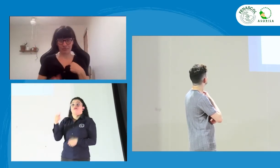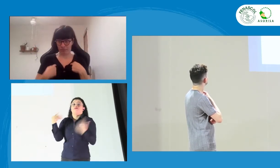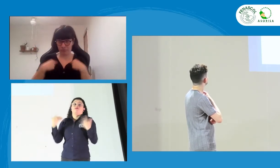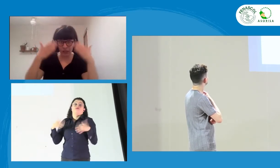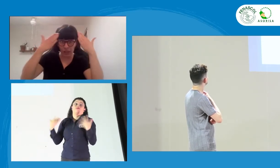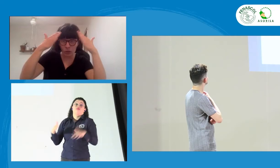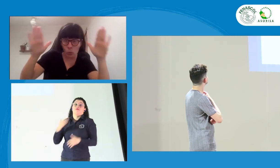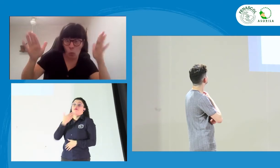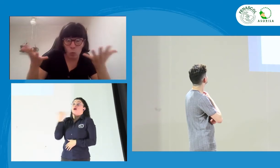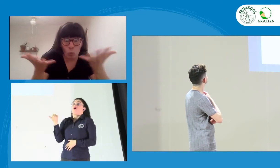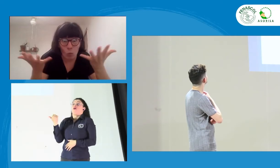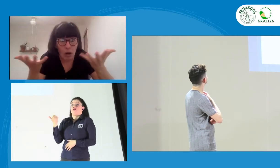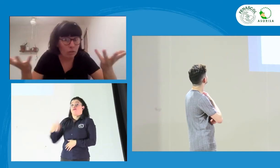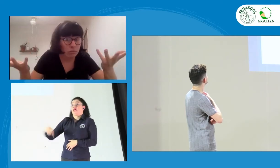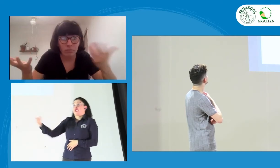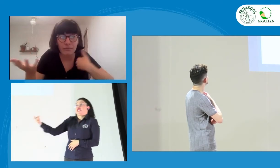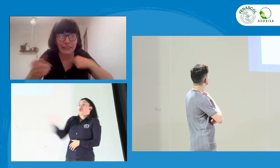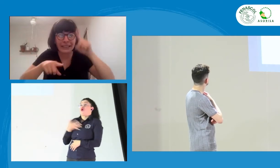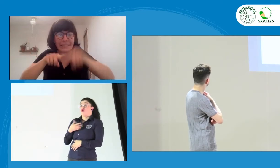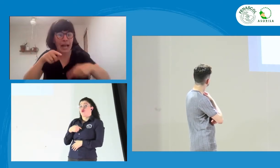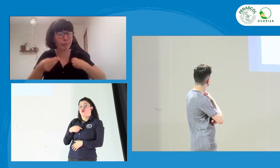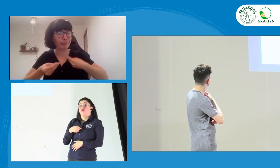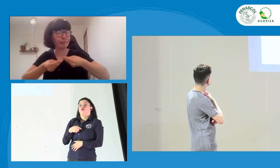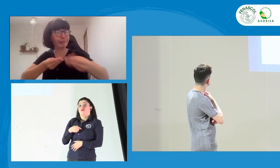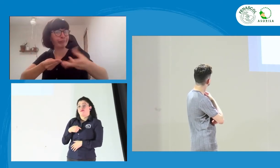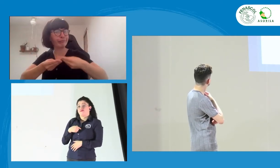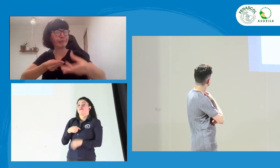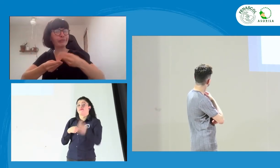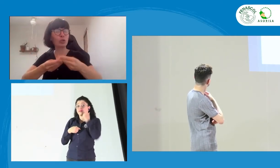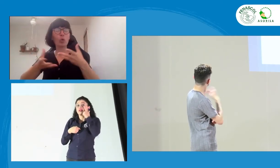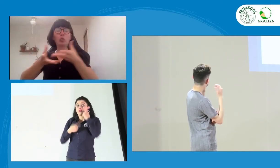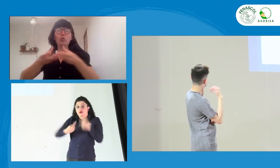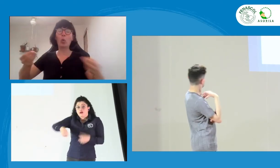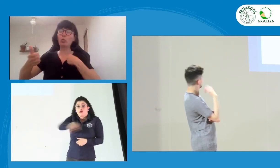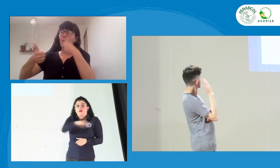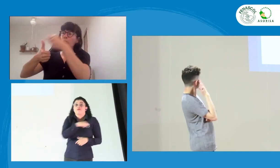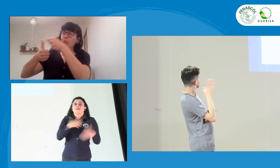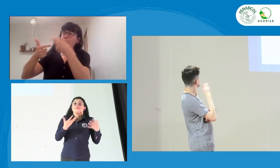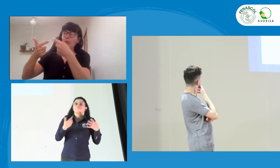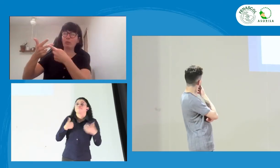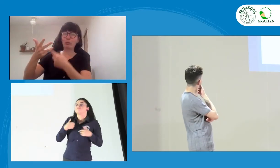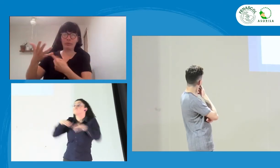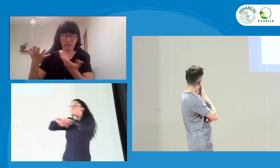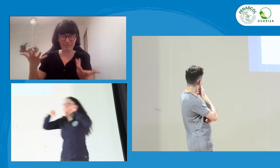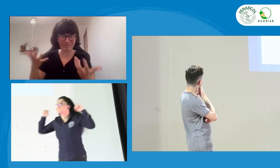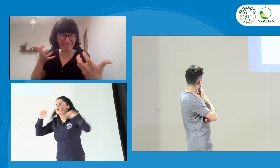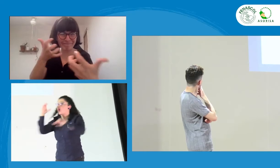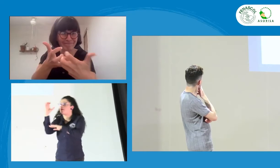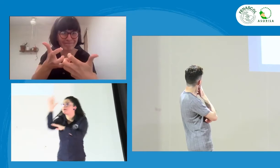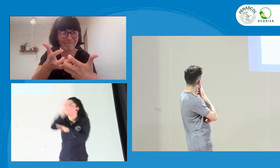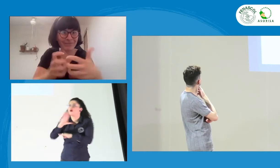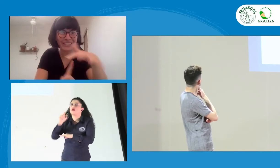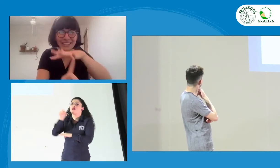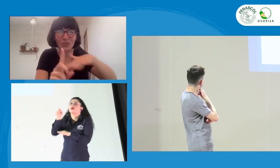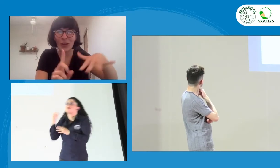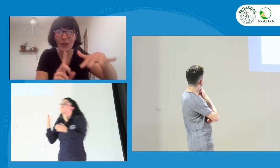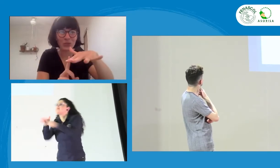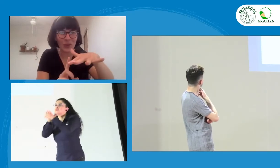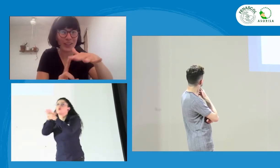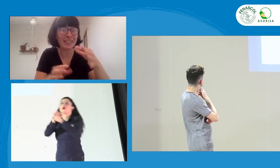jóvenes allá en Colombia es que solucionen ese problema. Yo, en este momento, pues no sé cuál es la situación, qué es lo que sucede. No